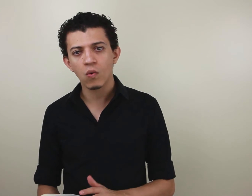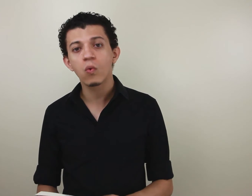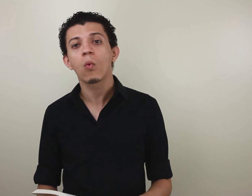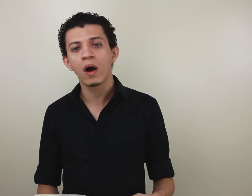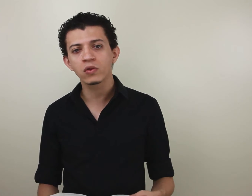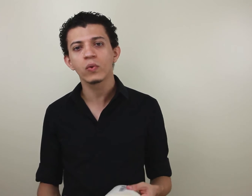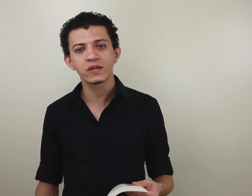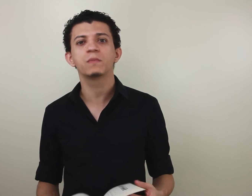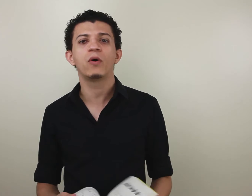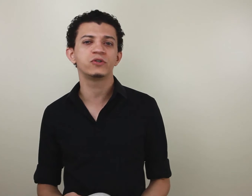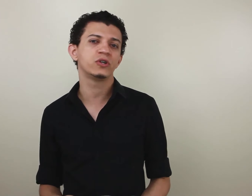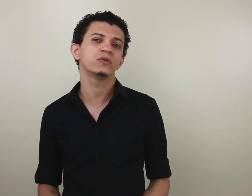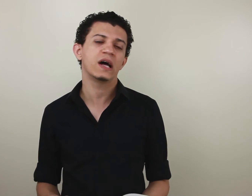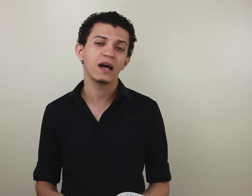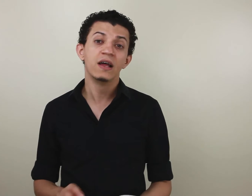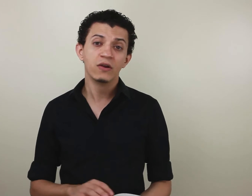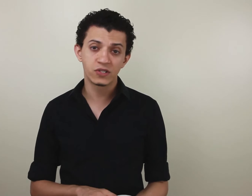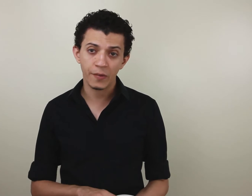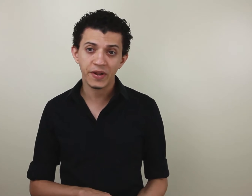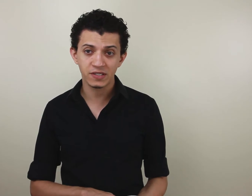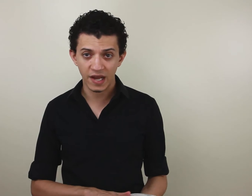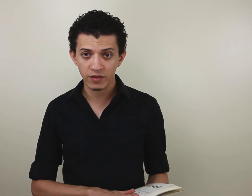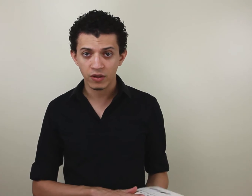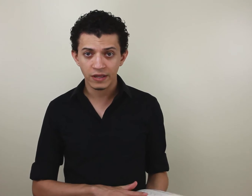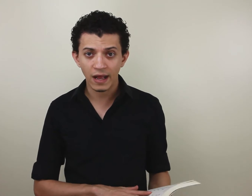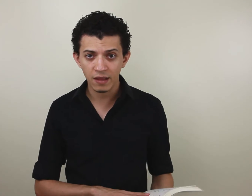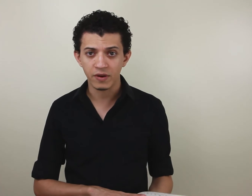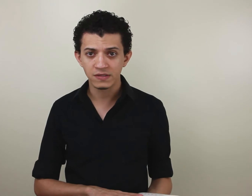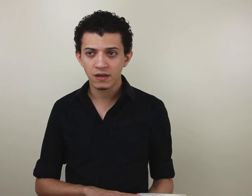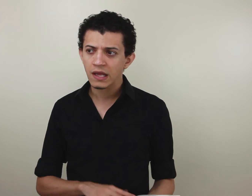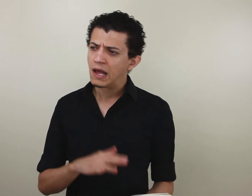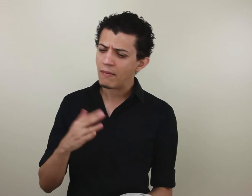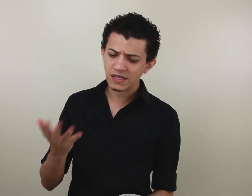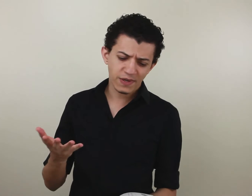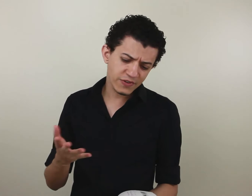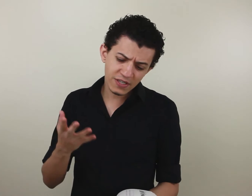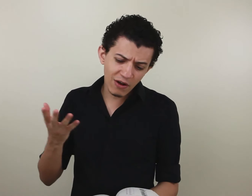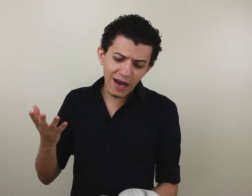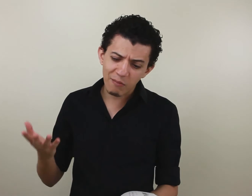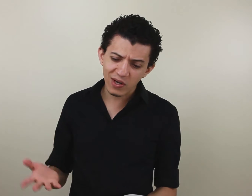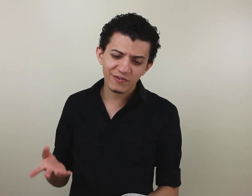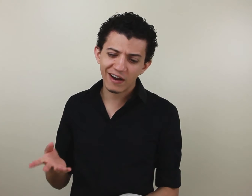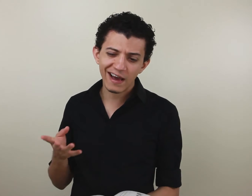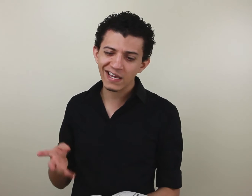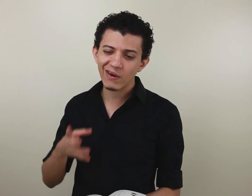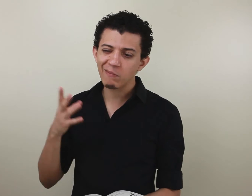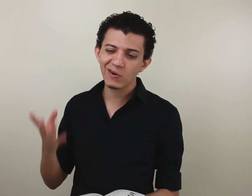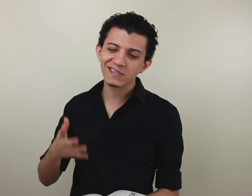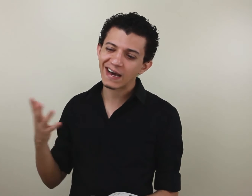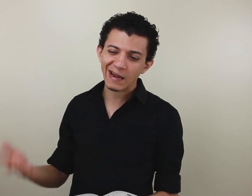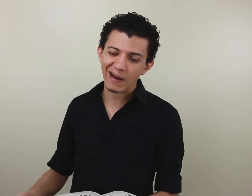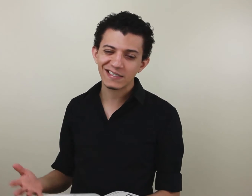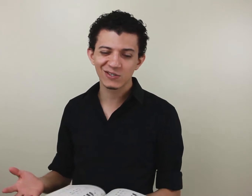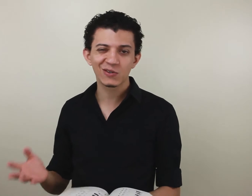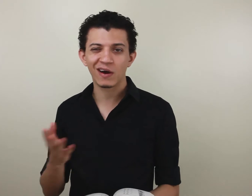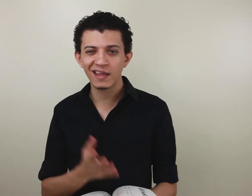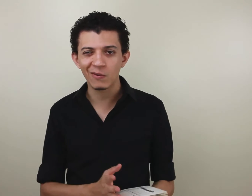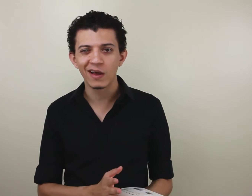o quanto isso pode te ajudar no seu aprendizado da Libras. Matos, mas você não acabou de falar que não é bom estudar a gramática junto com a língua?